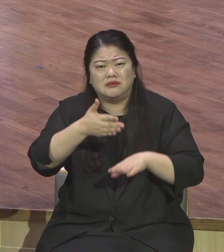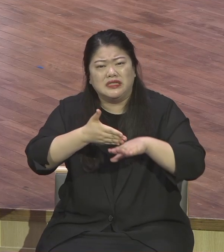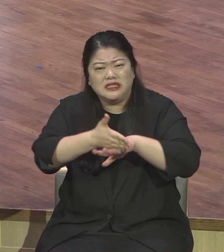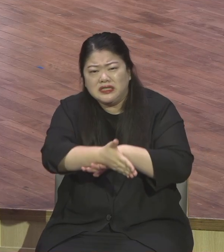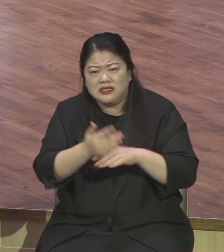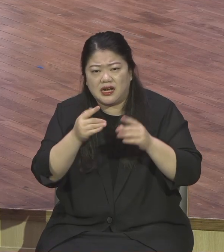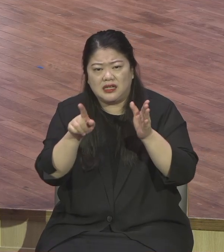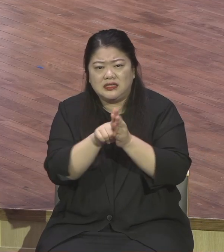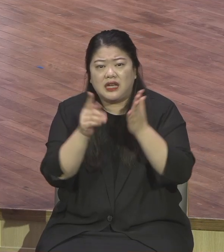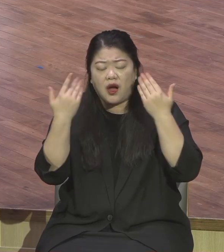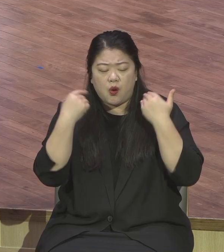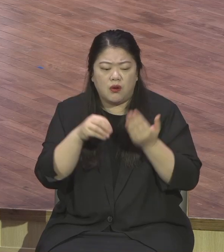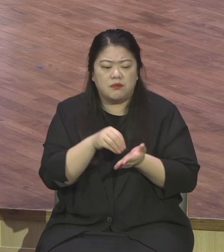심지어 형제들이 무슨 소리